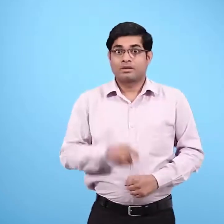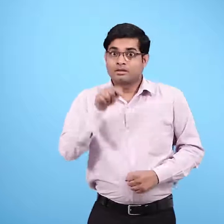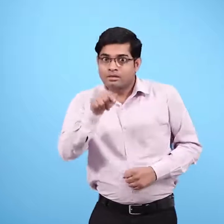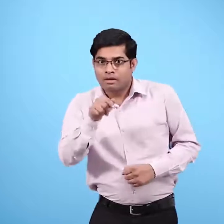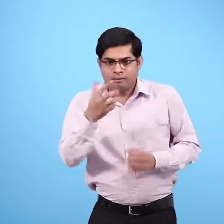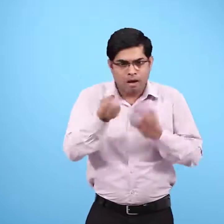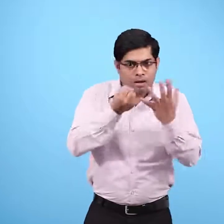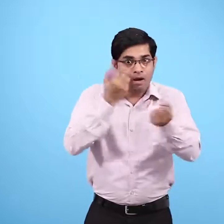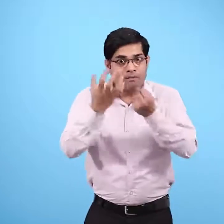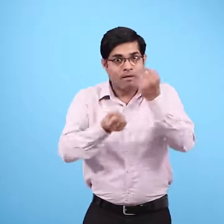पता करो